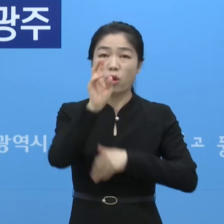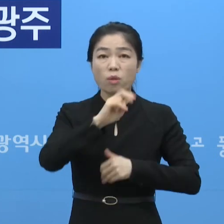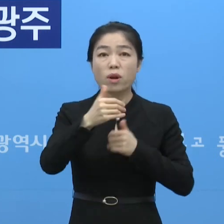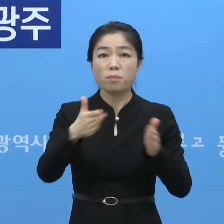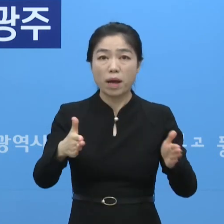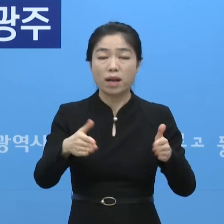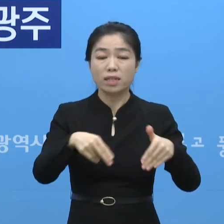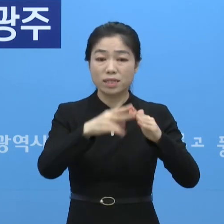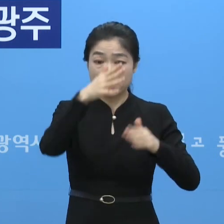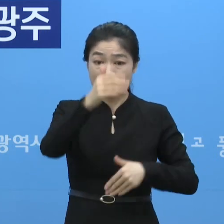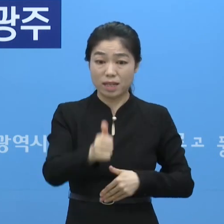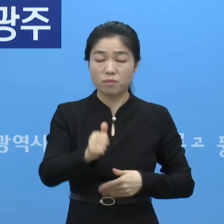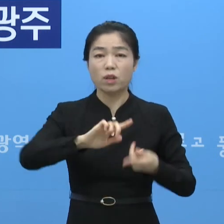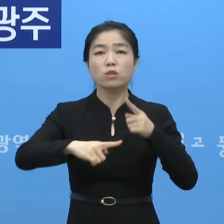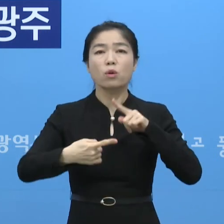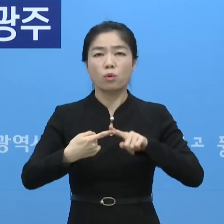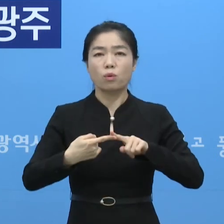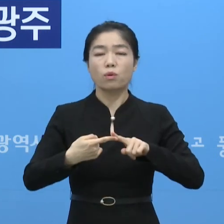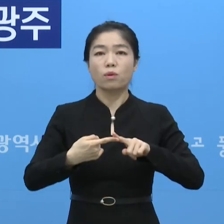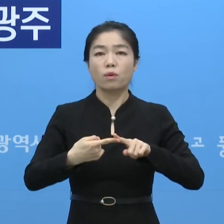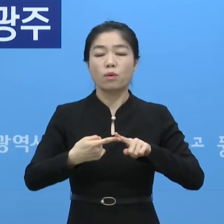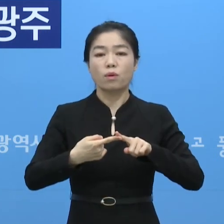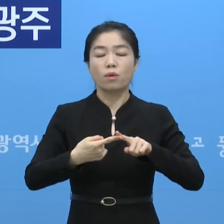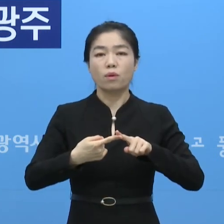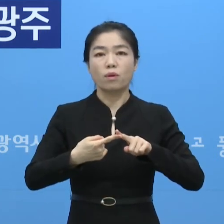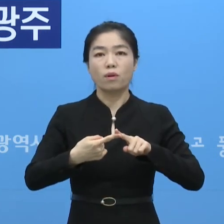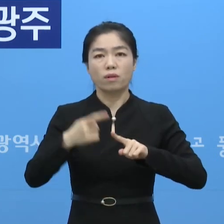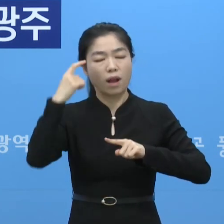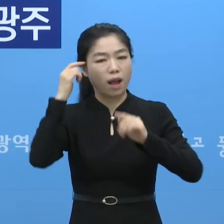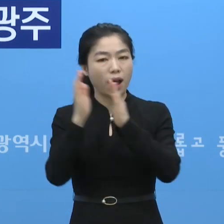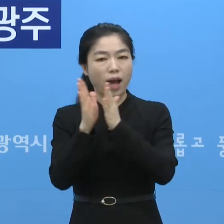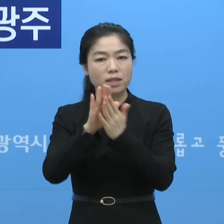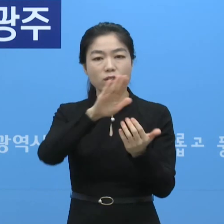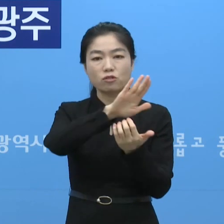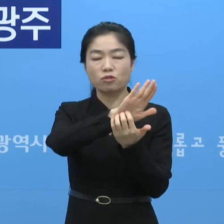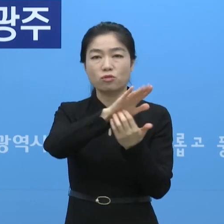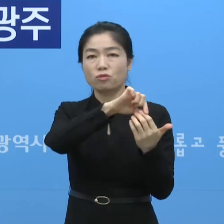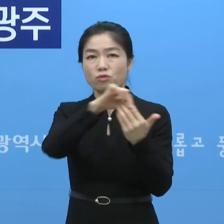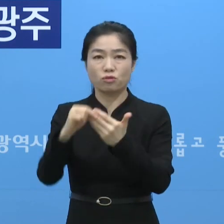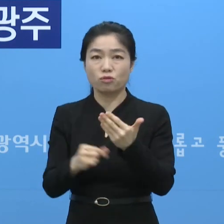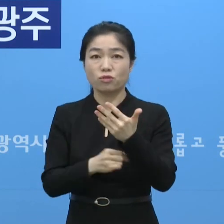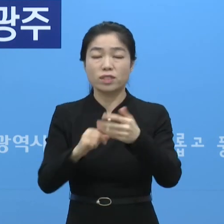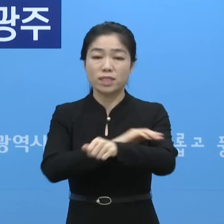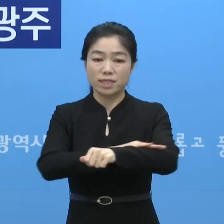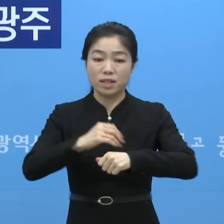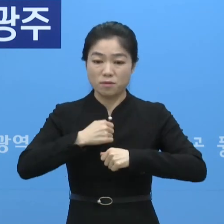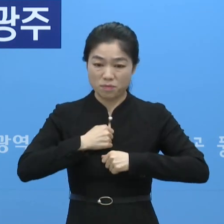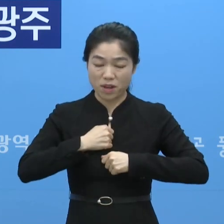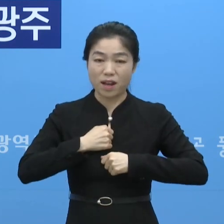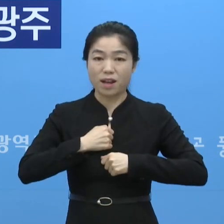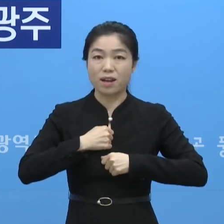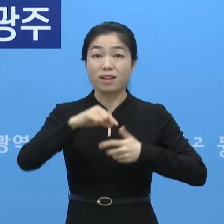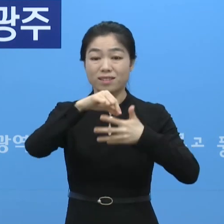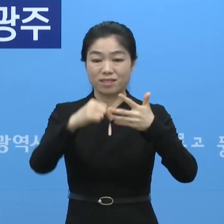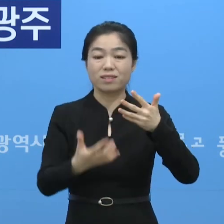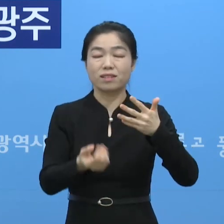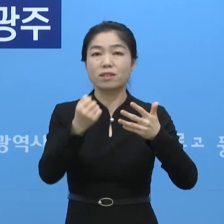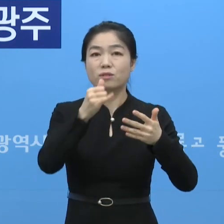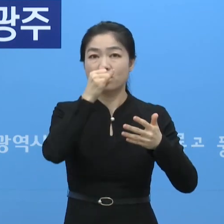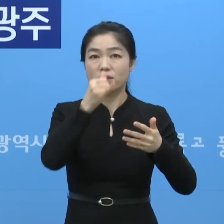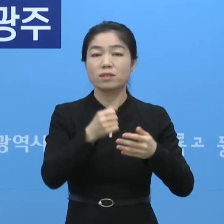경우는 시설주분들끼리 서로 자체적으로 방역수칙을 지키기 위한 룰들을 가지고 계셨습니다.